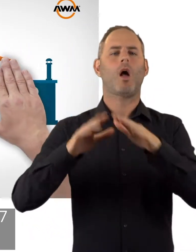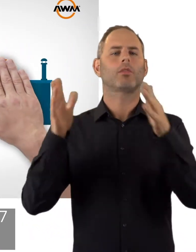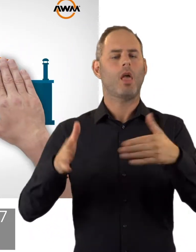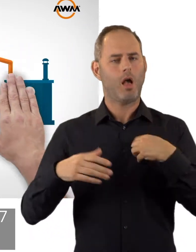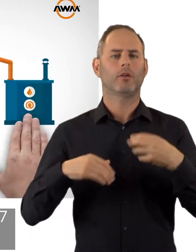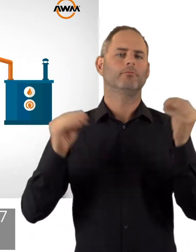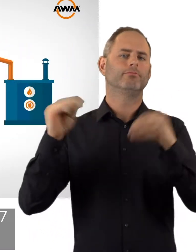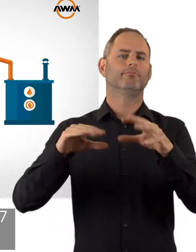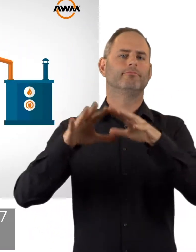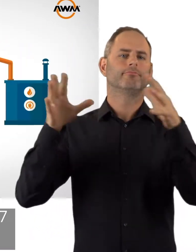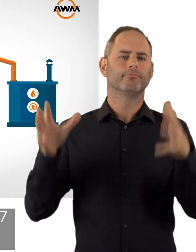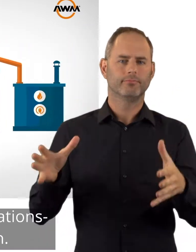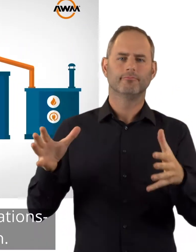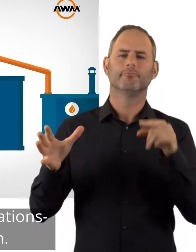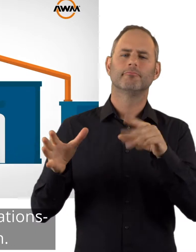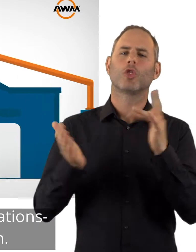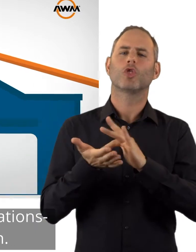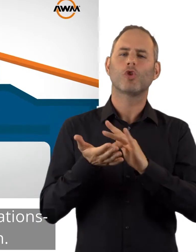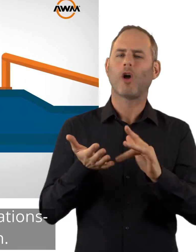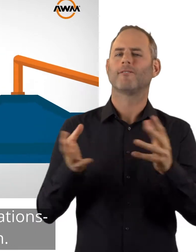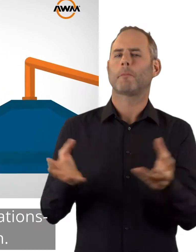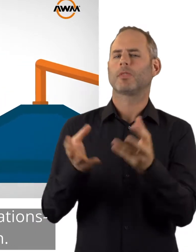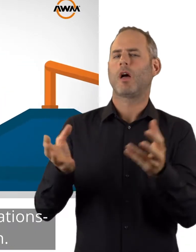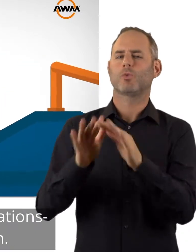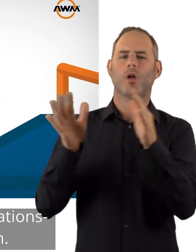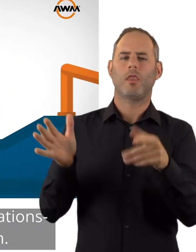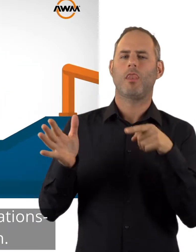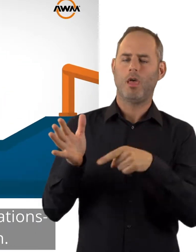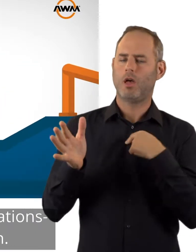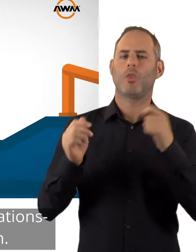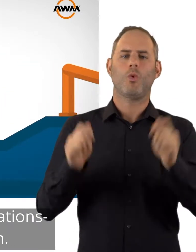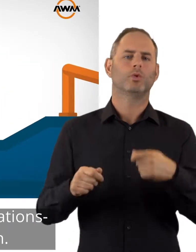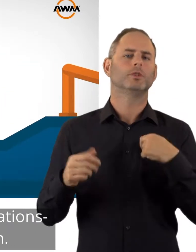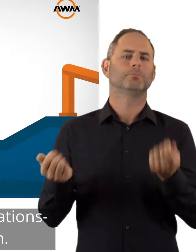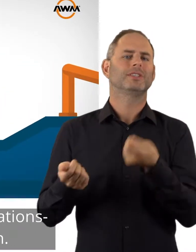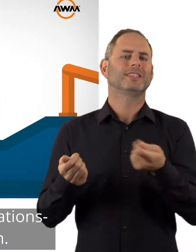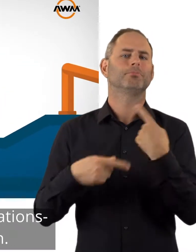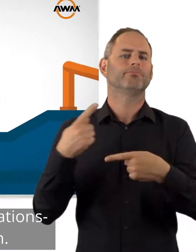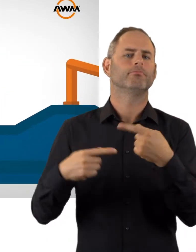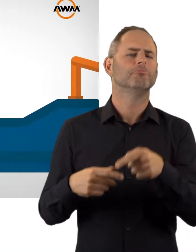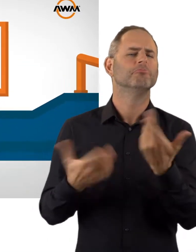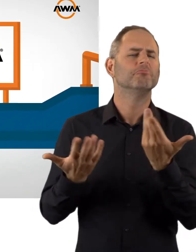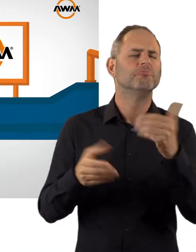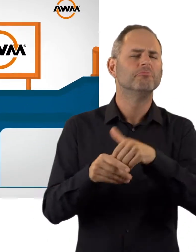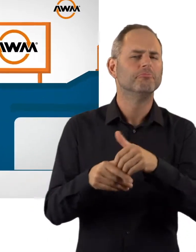Behandlungsanlage, eine sogenannte Trockenfermentationsanlage, in Betrieb genommen. Und die funktioniert so.